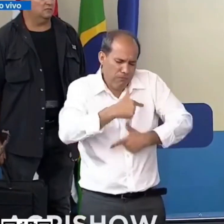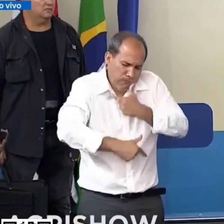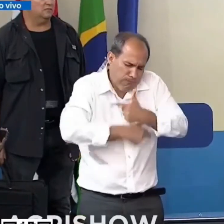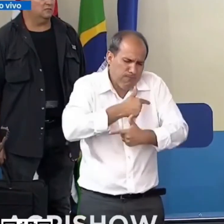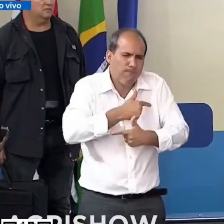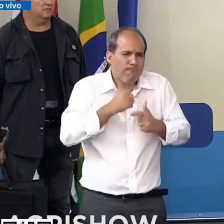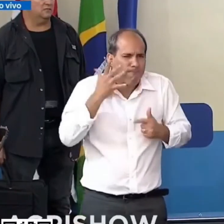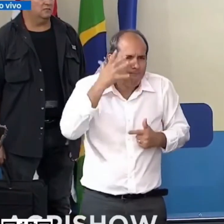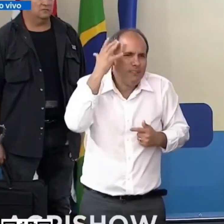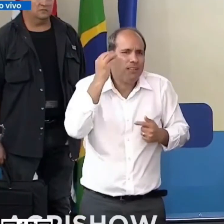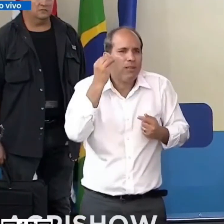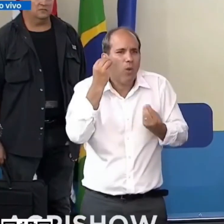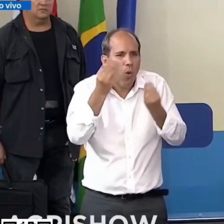por todos aqueles que produzem a que não Obrigado.